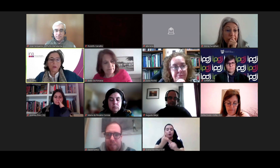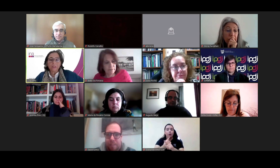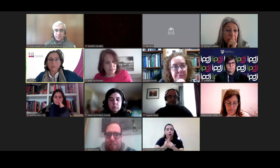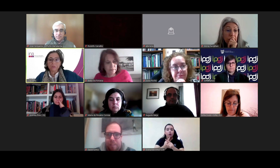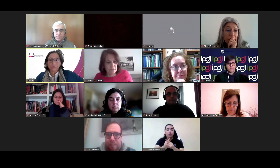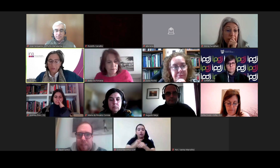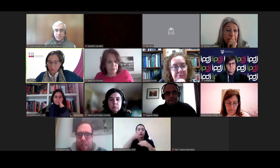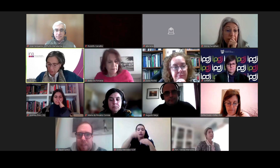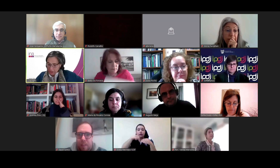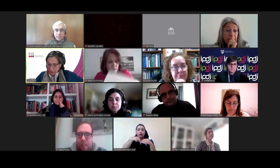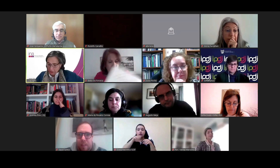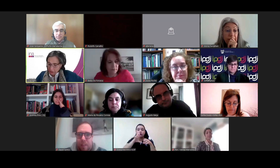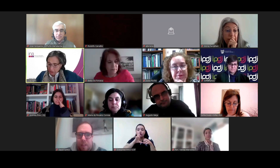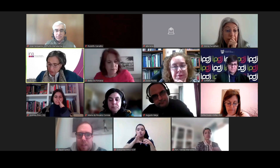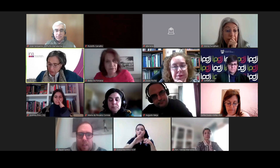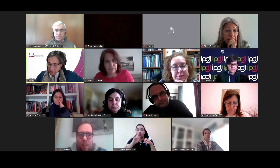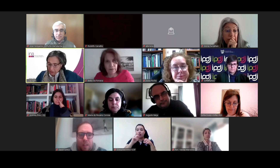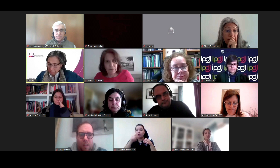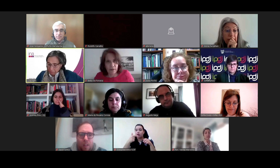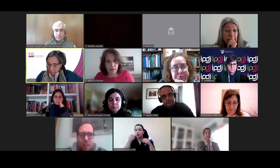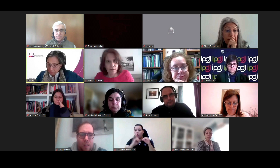muito bem então eu se calhar